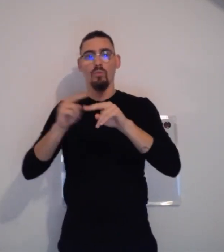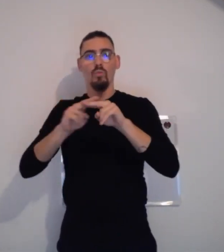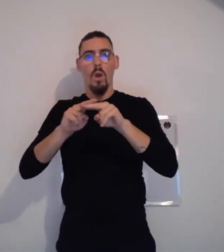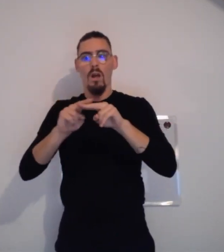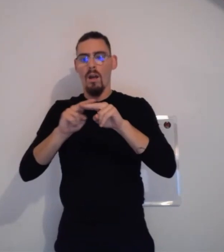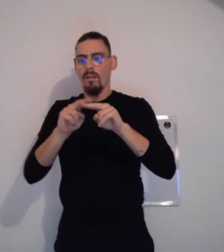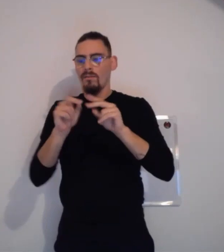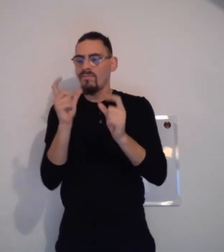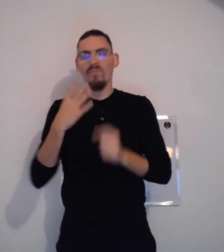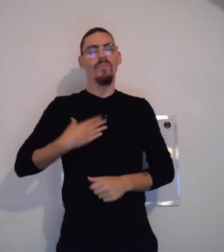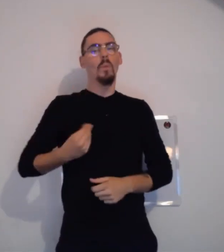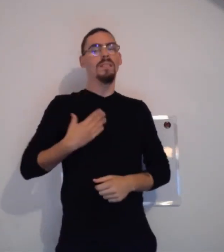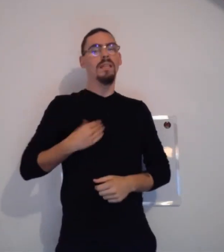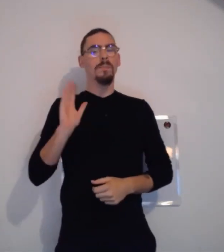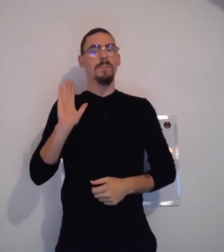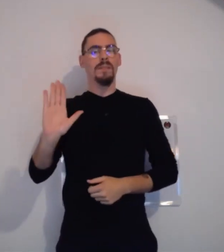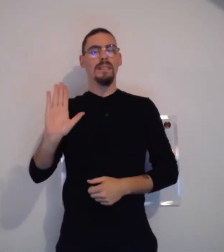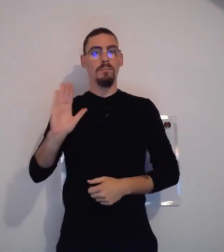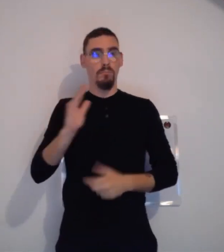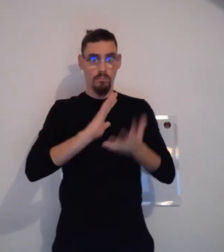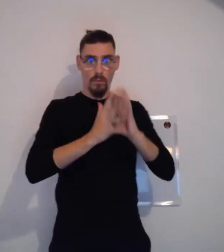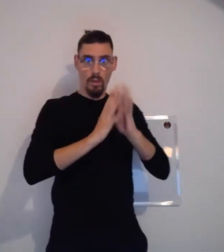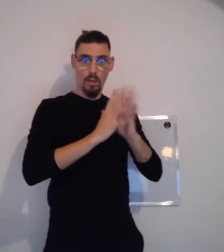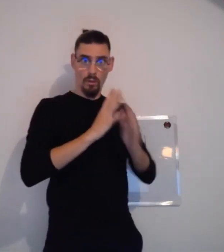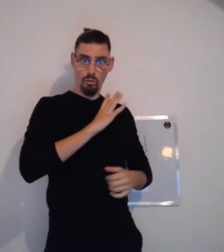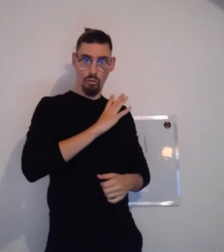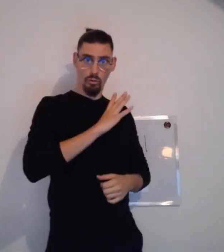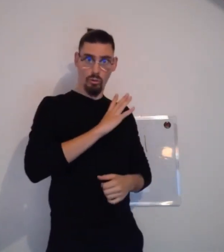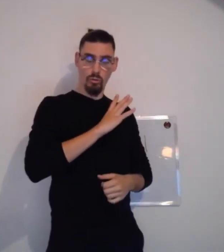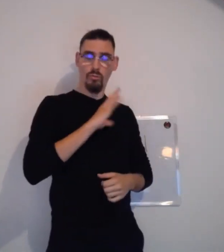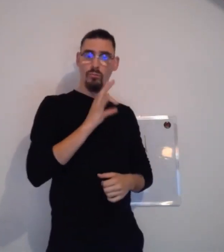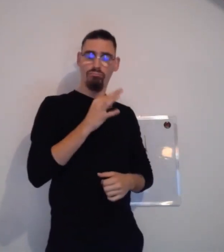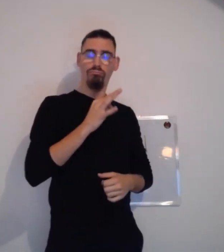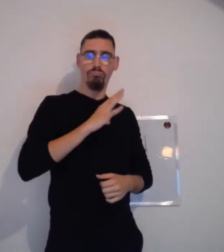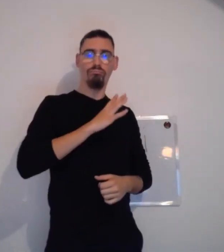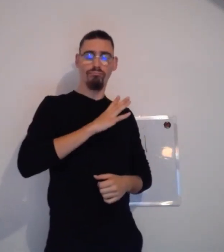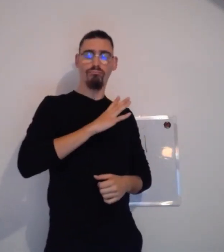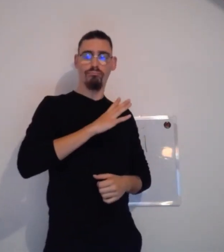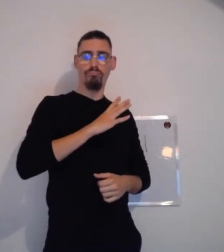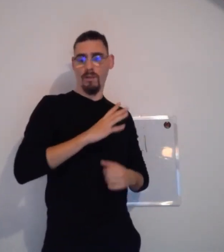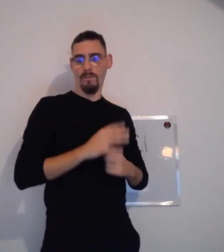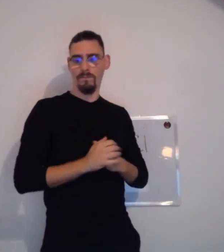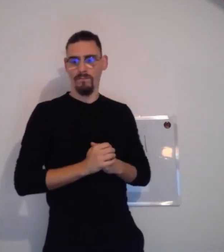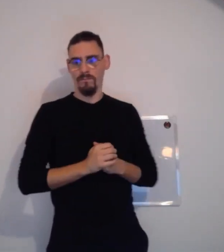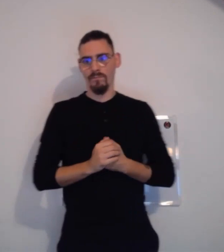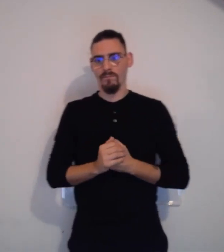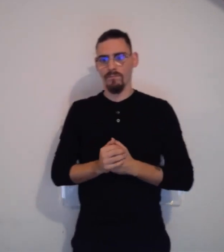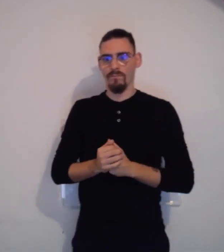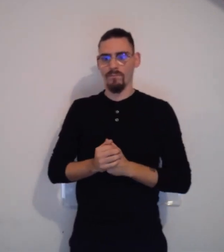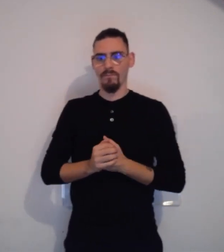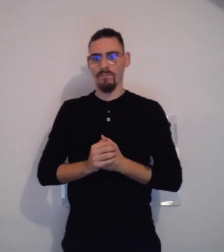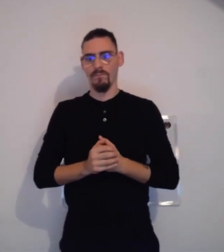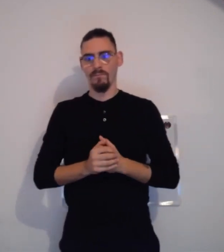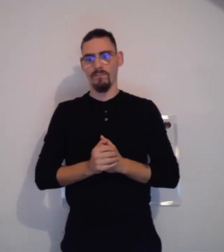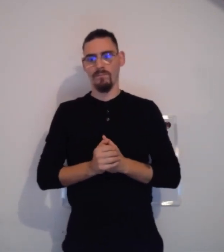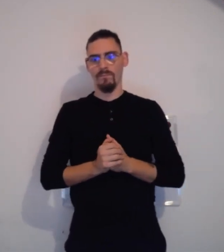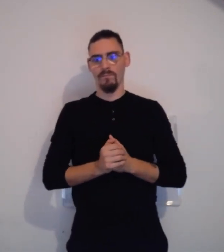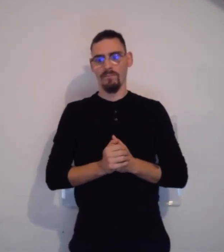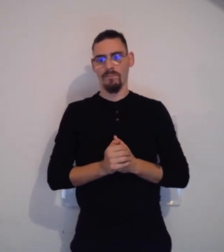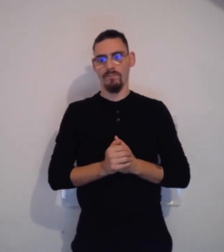Est-ce qu'il y a des différences, par exemple, je sais qu'en français, on dit, par exemple, pain et pain au chocolat. Est-ce qu'en langue des signes, les